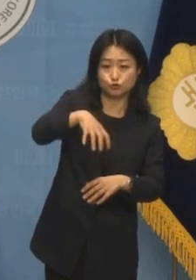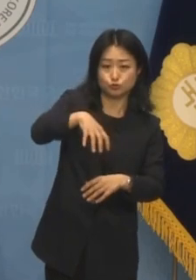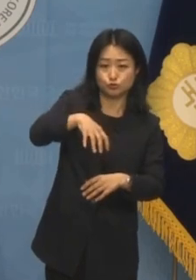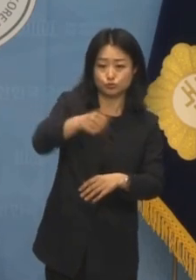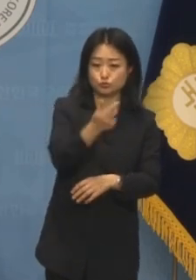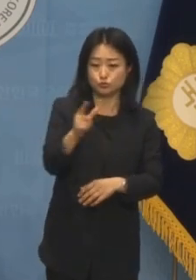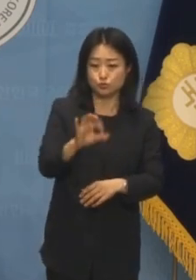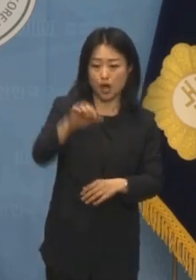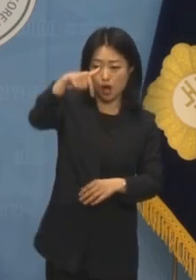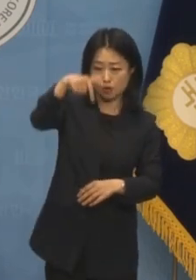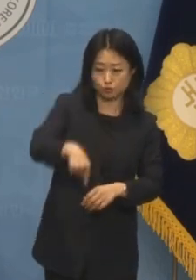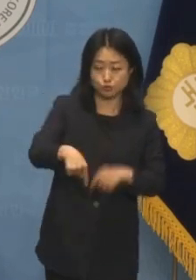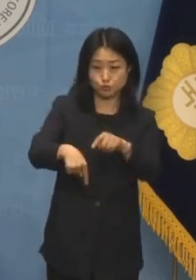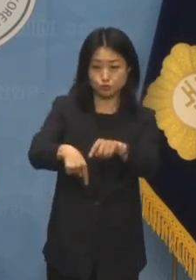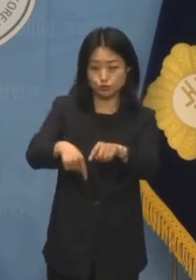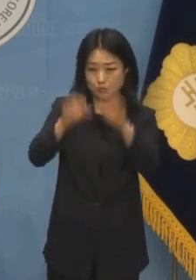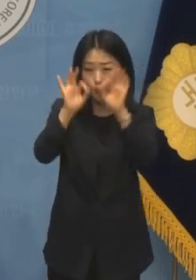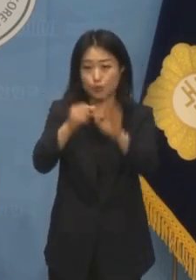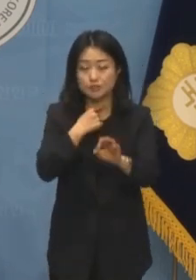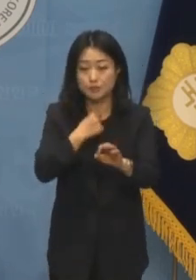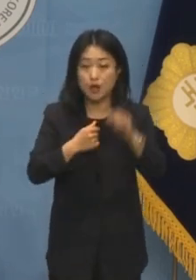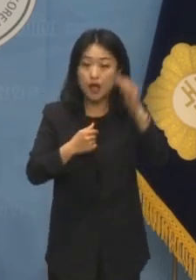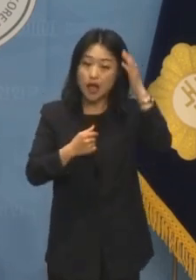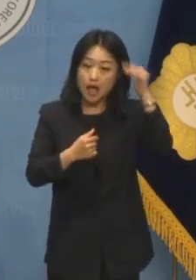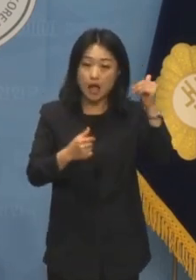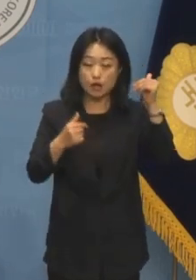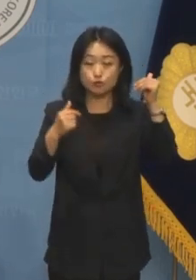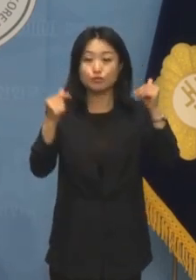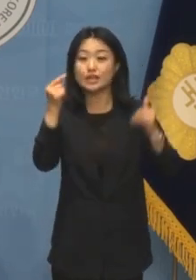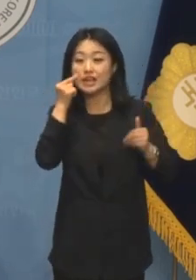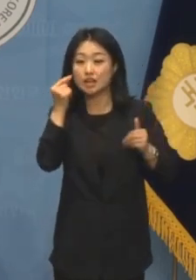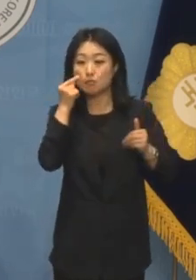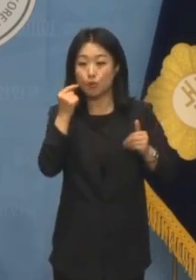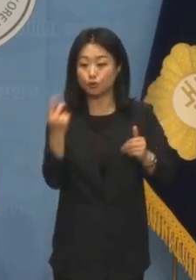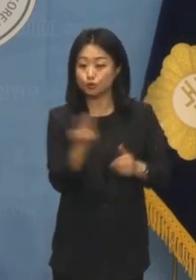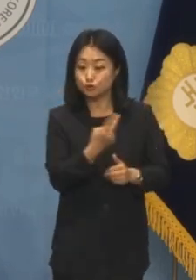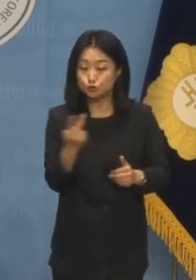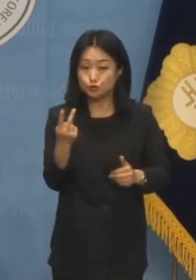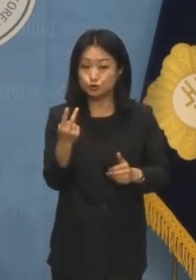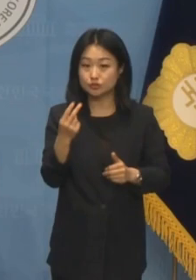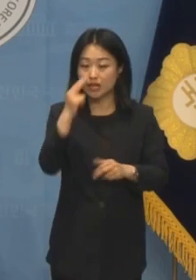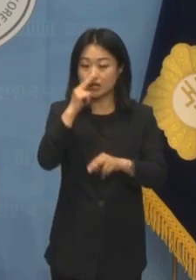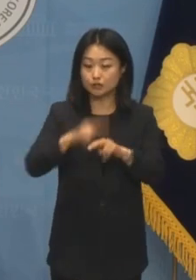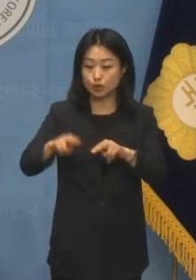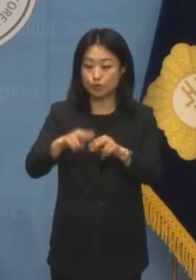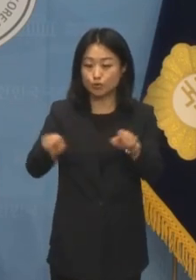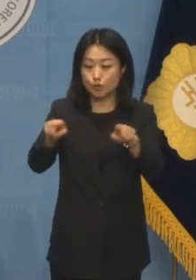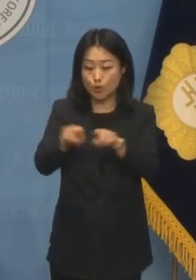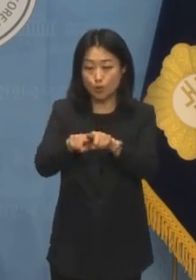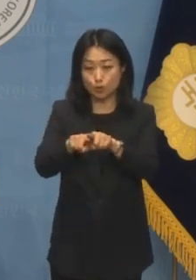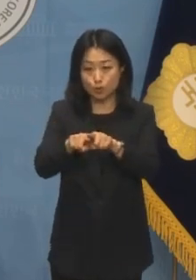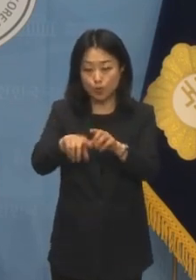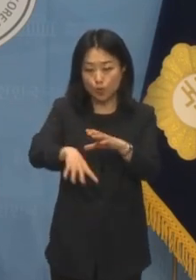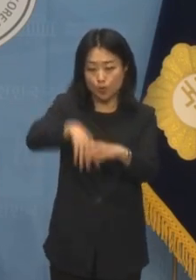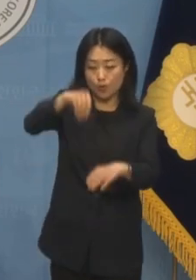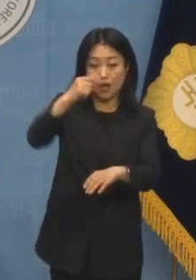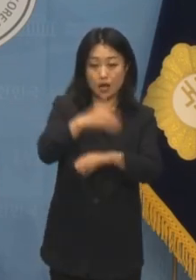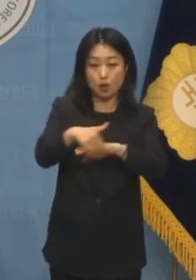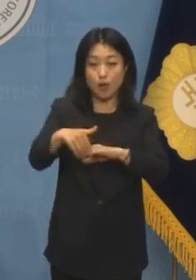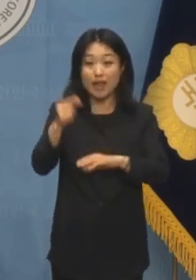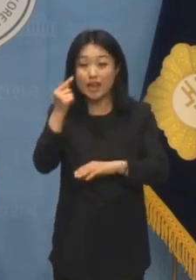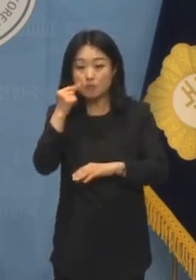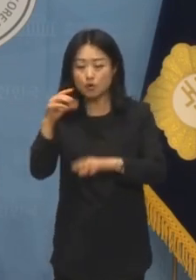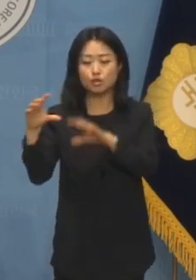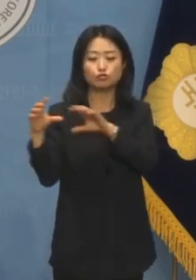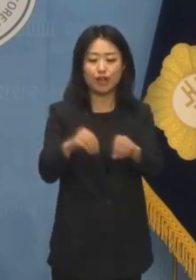7광구에서 한일 양국은 석유 가스를 공동 개발하기로 했으나 일본이 일방적으로